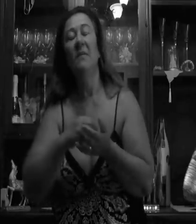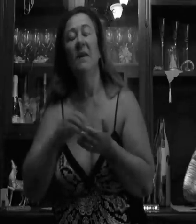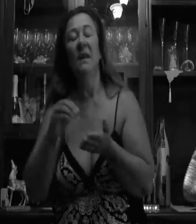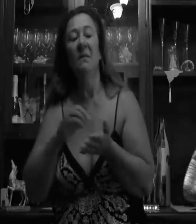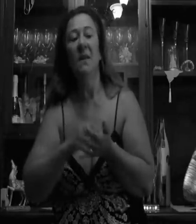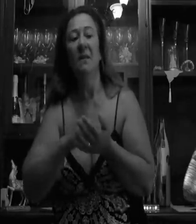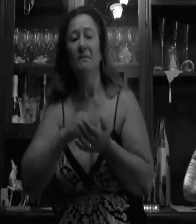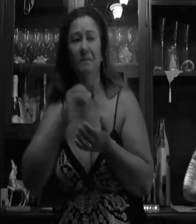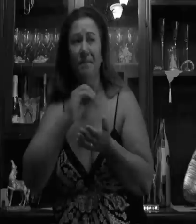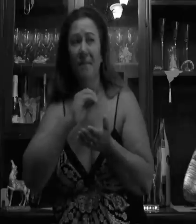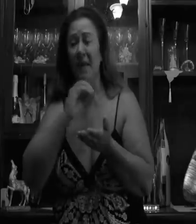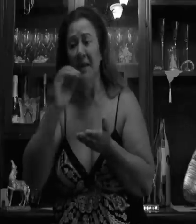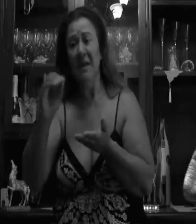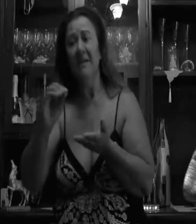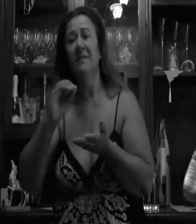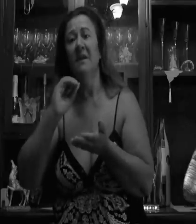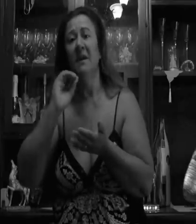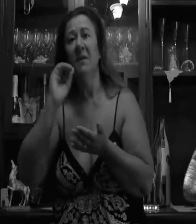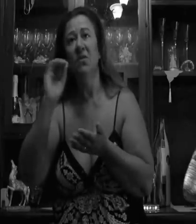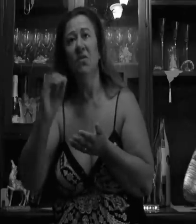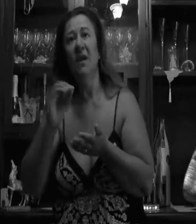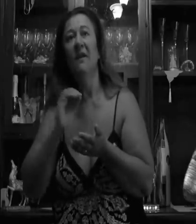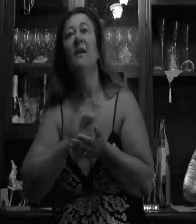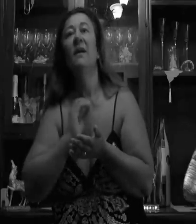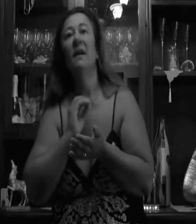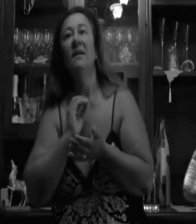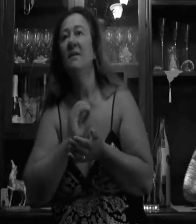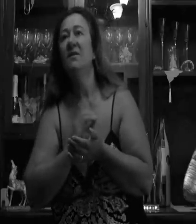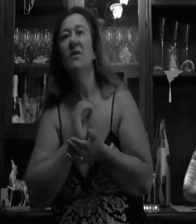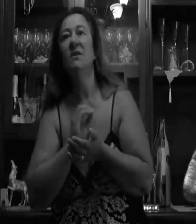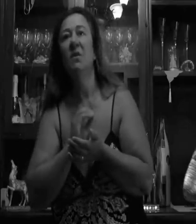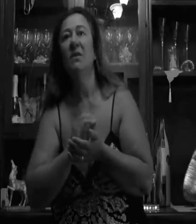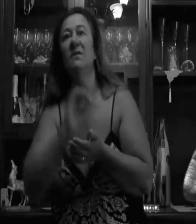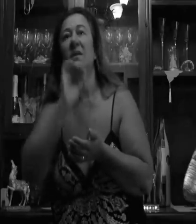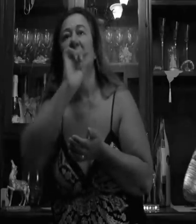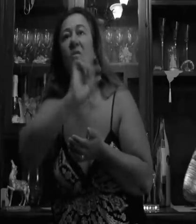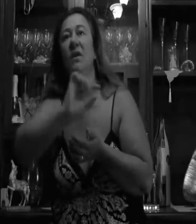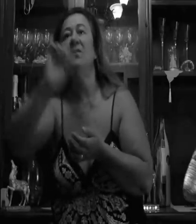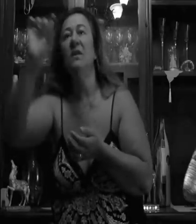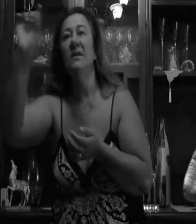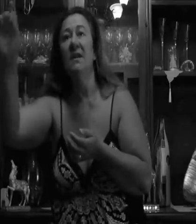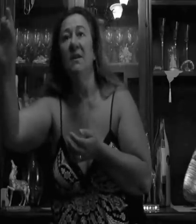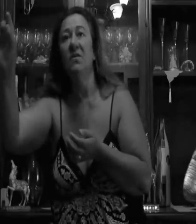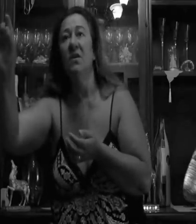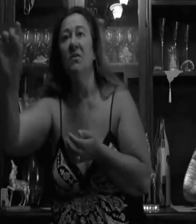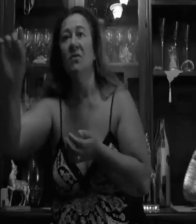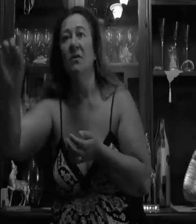mie richieste che mangio giornali, l'intestazione è sempre questo, un grido nel silenzio al nostro,